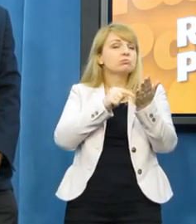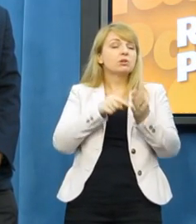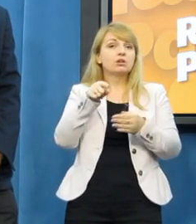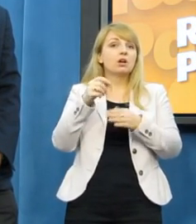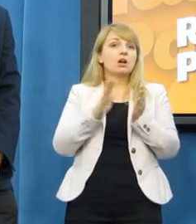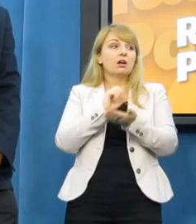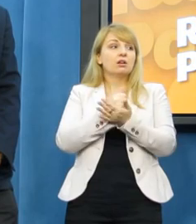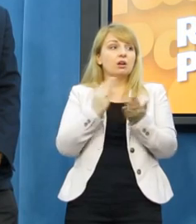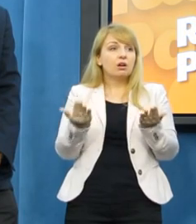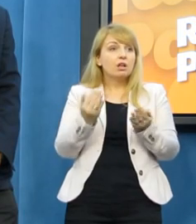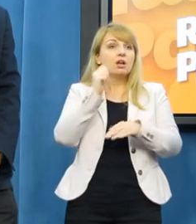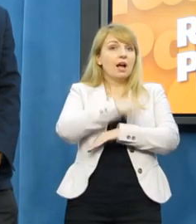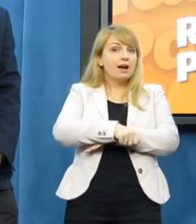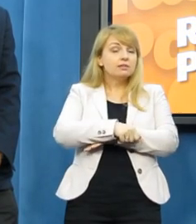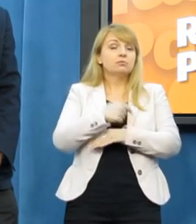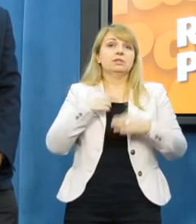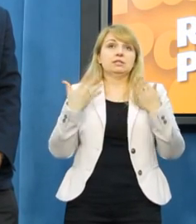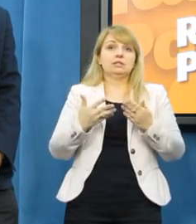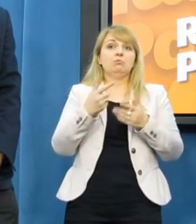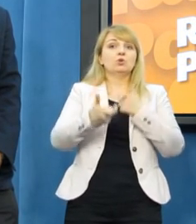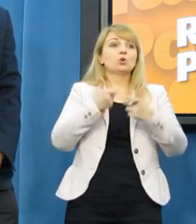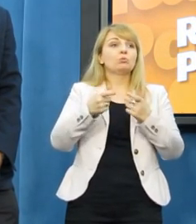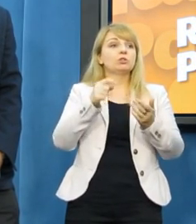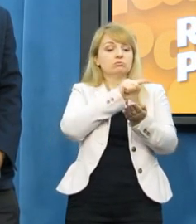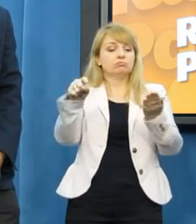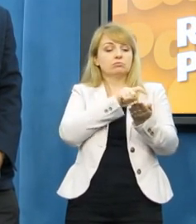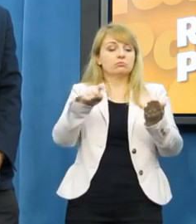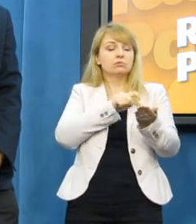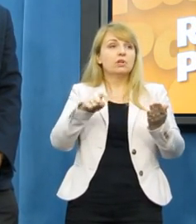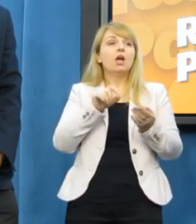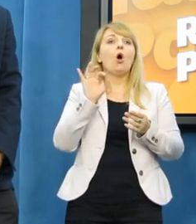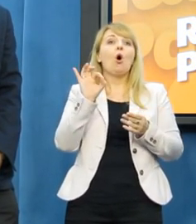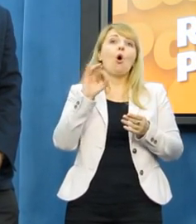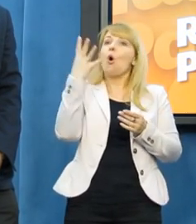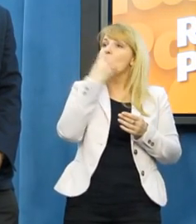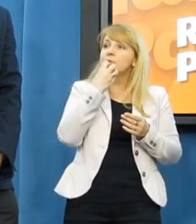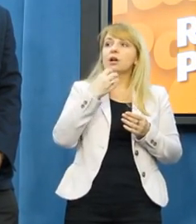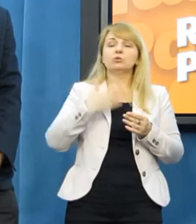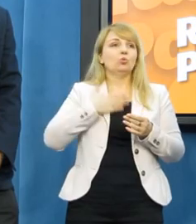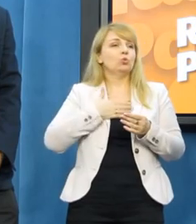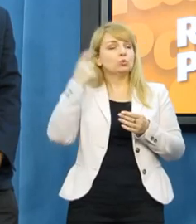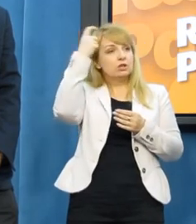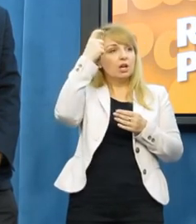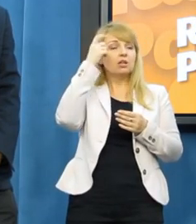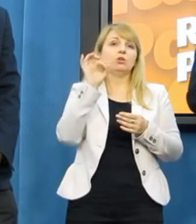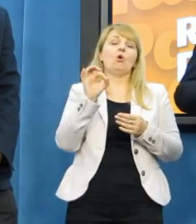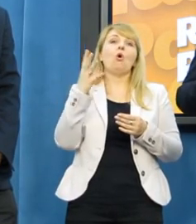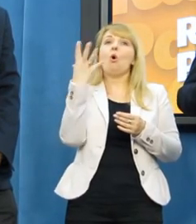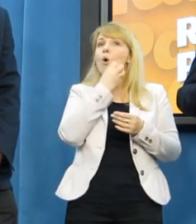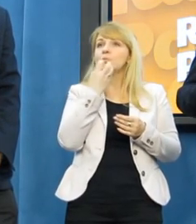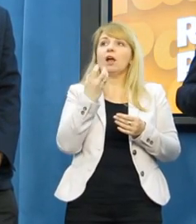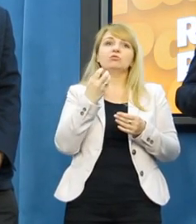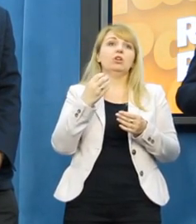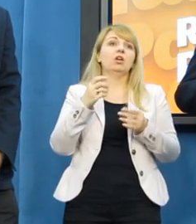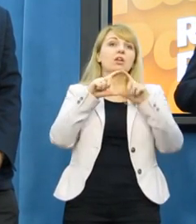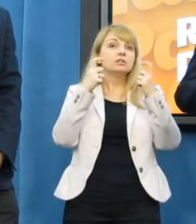tego był PiS i czwarta RP. My chcemy skreślenia paragrafu o obrazie uczuć religijnych, obrazie funkcjonariusza i tak dalej, sęd to odrzuca, ale to